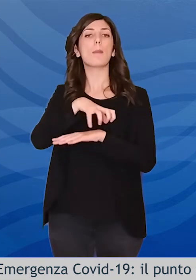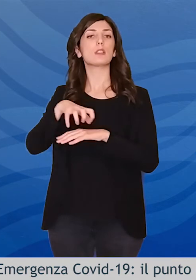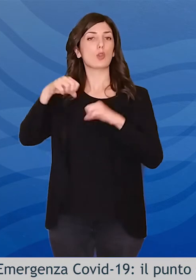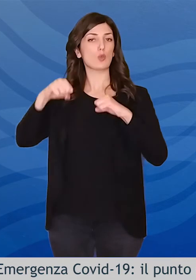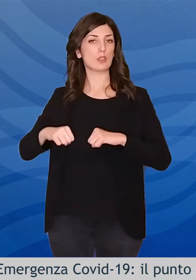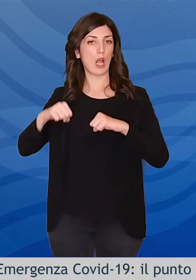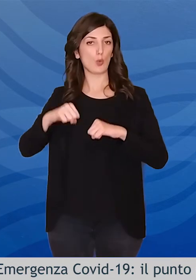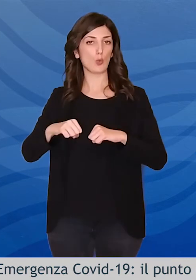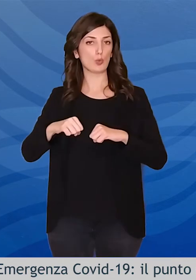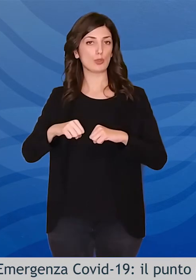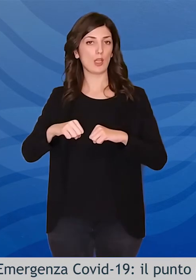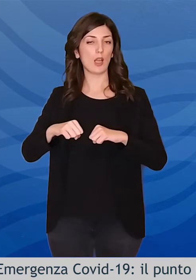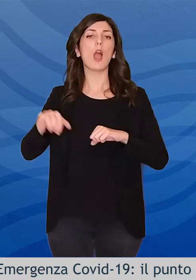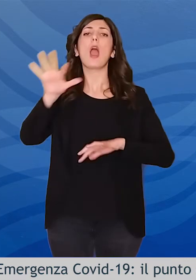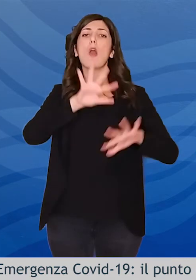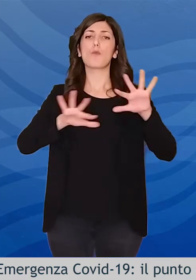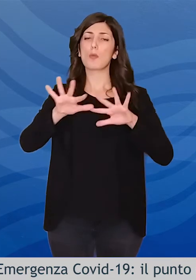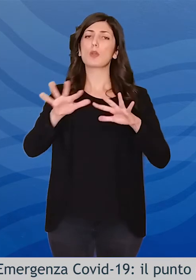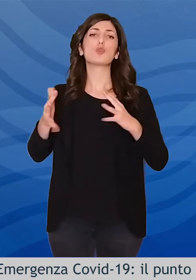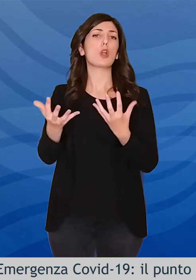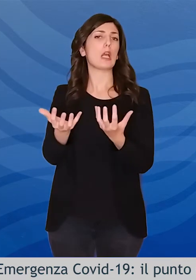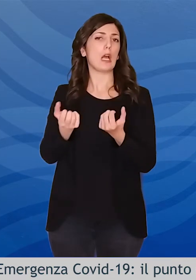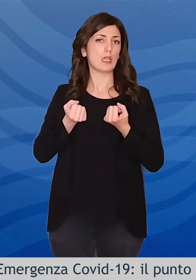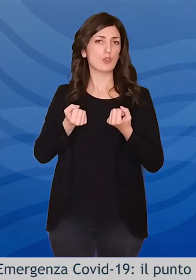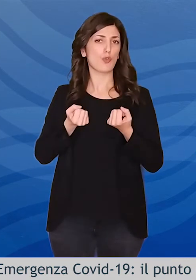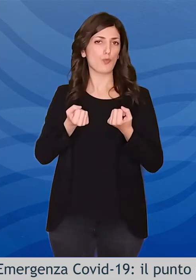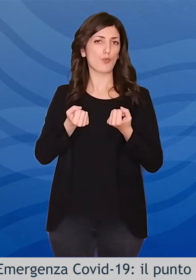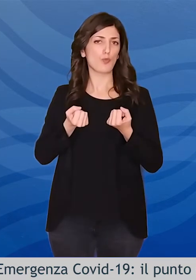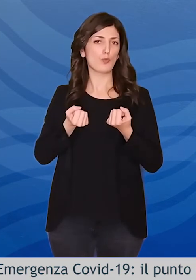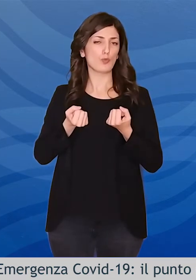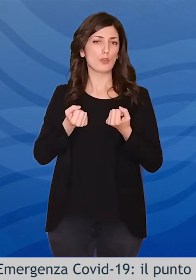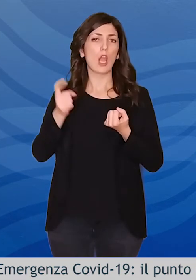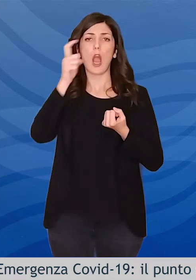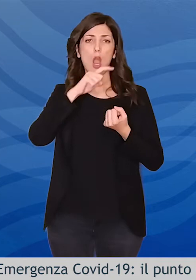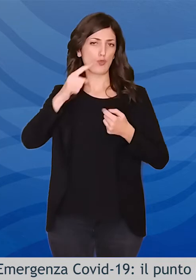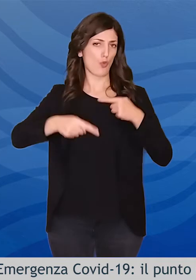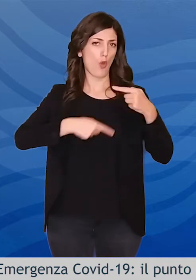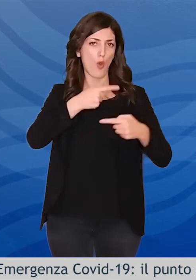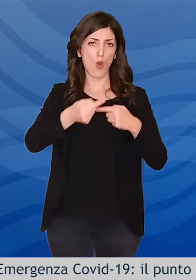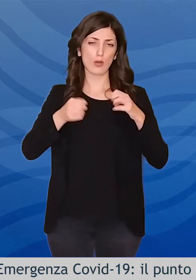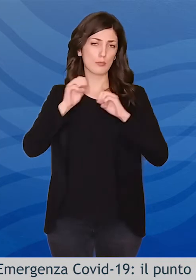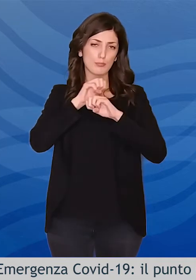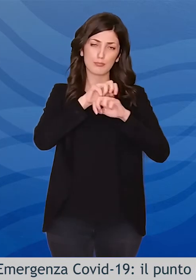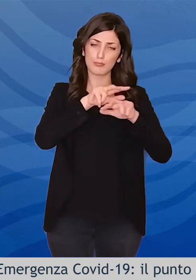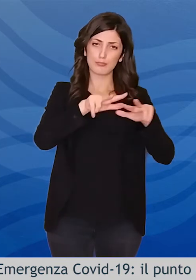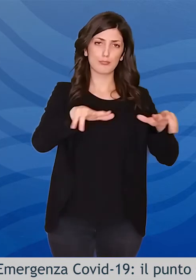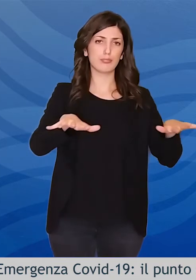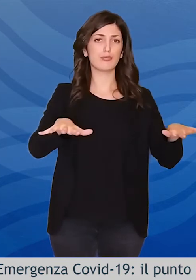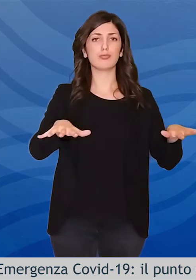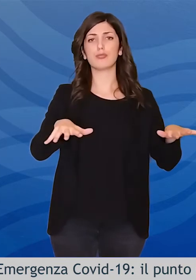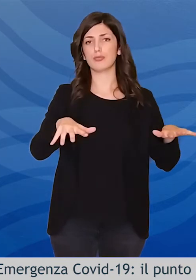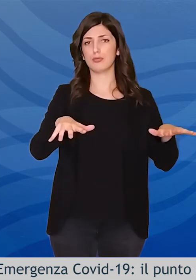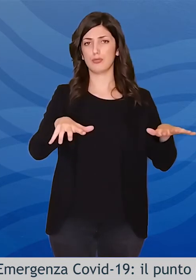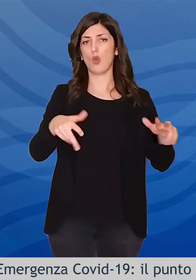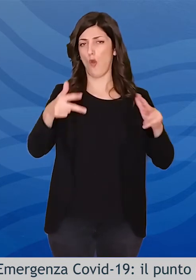della Salute e da informazioni preliminari ricevute che saranno diffuse ufficialmente nei prossimi